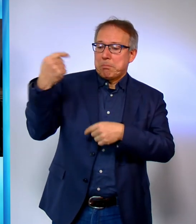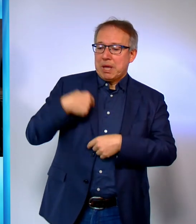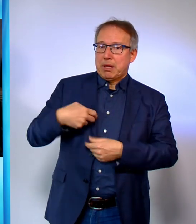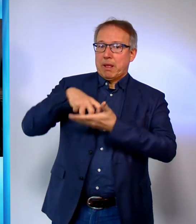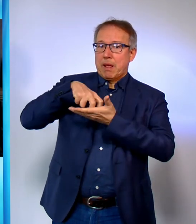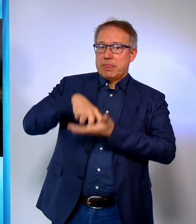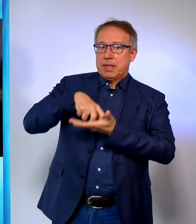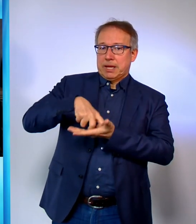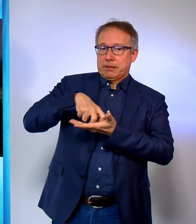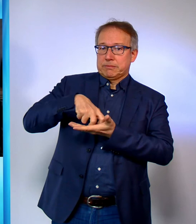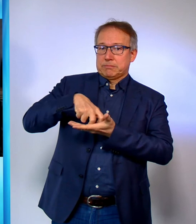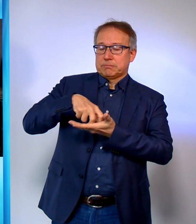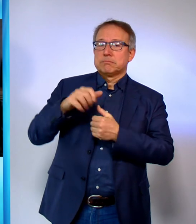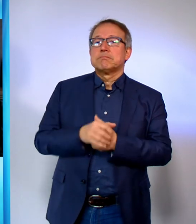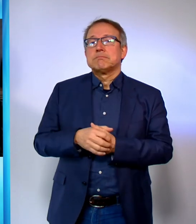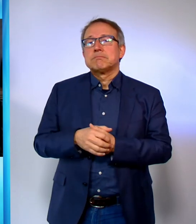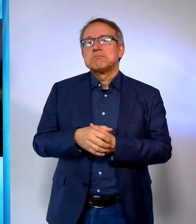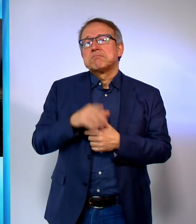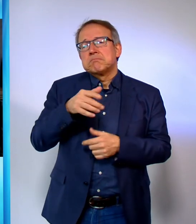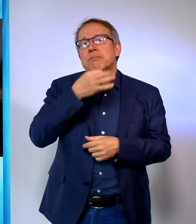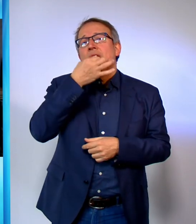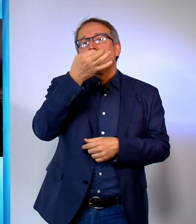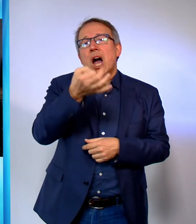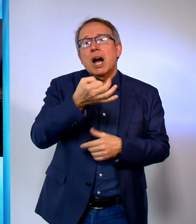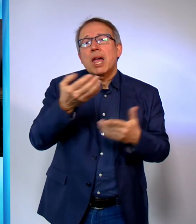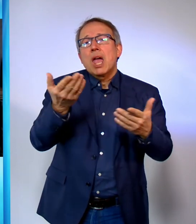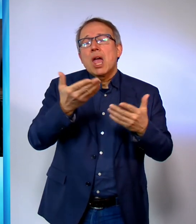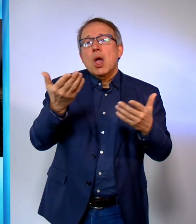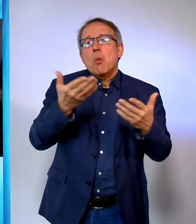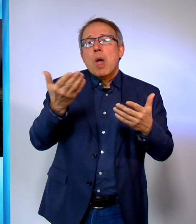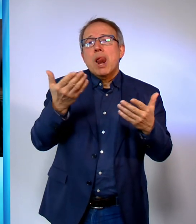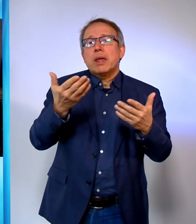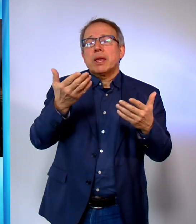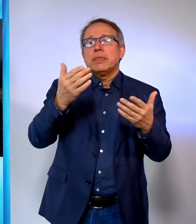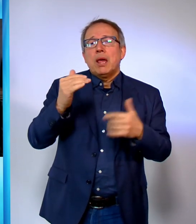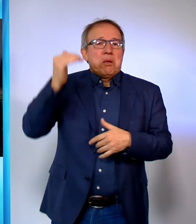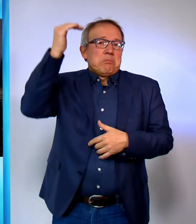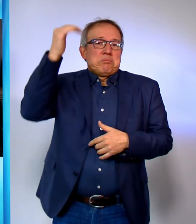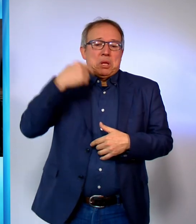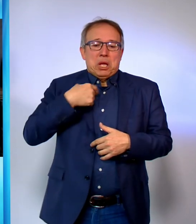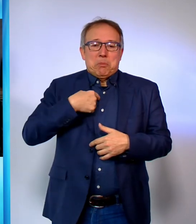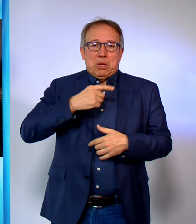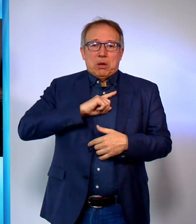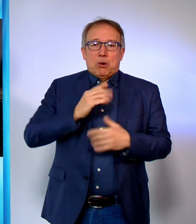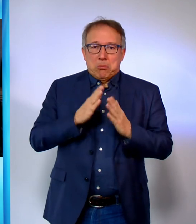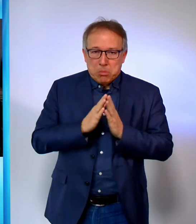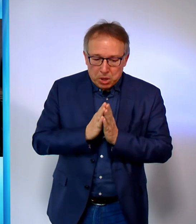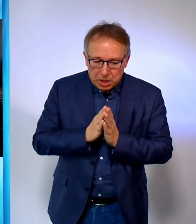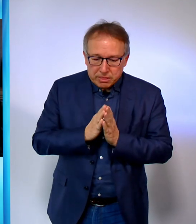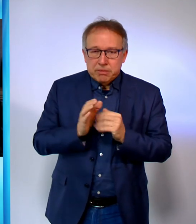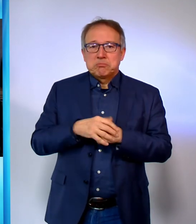anbetest. So stellt sich die Frage, welchen Autoritäten und Instanzen beuge ich mich?